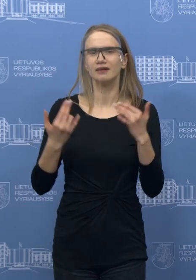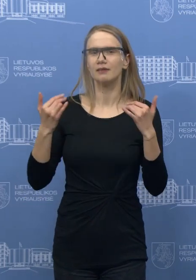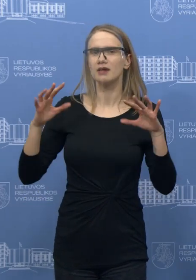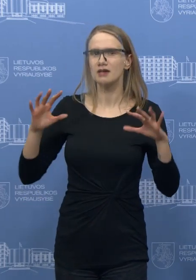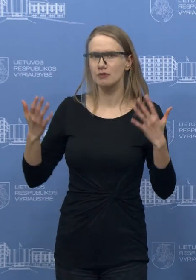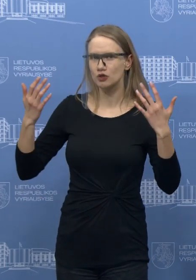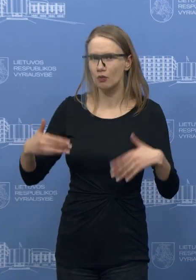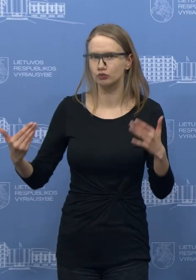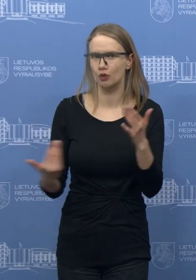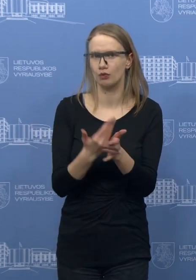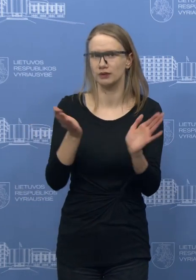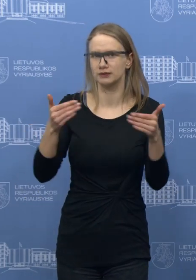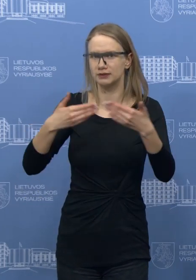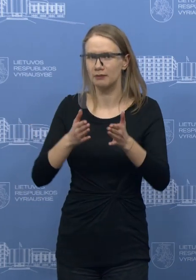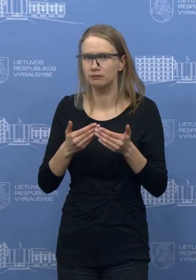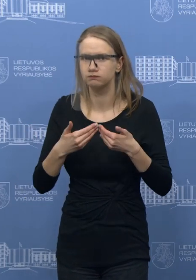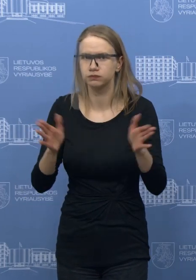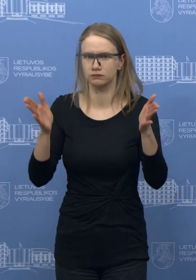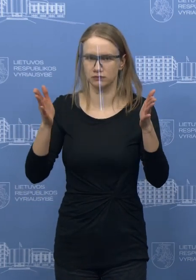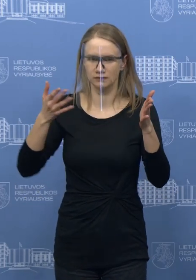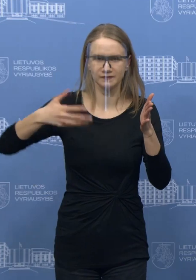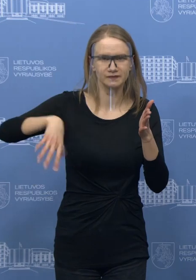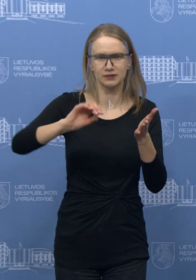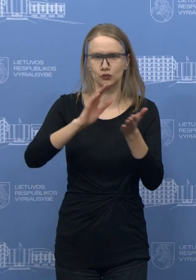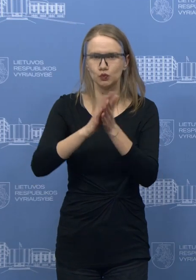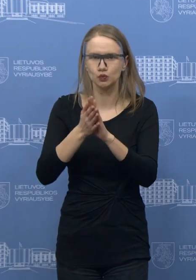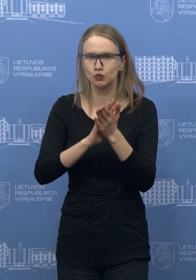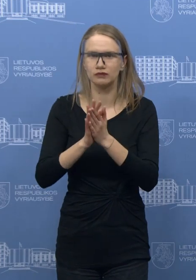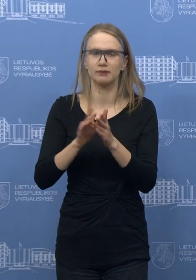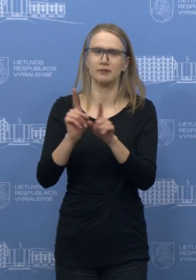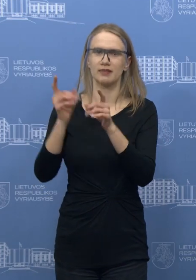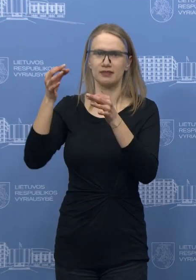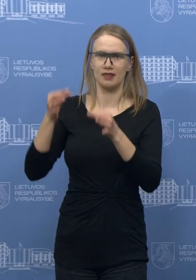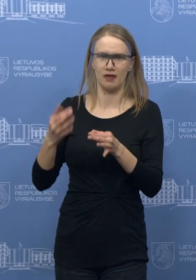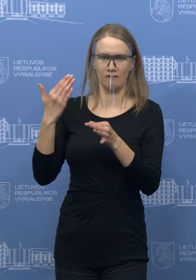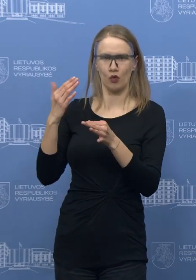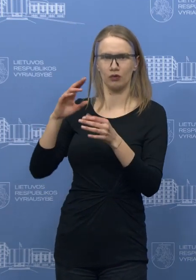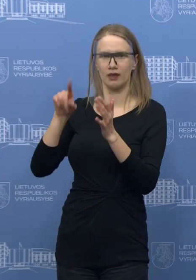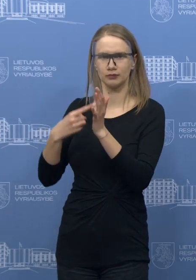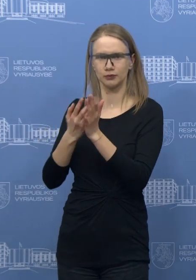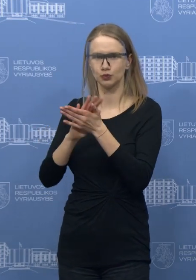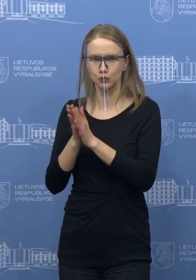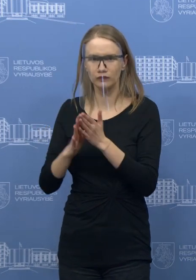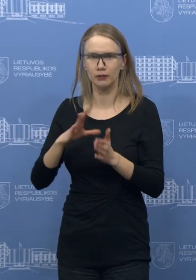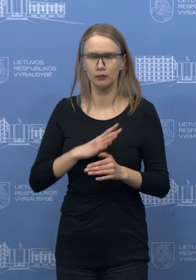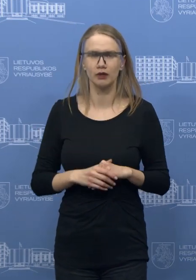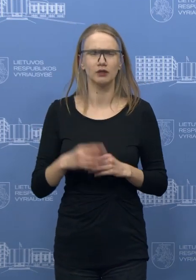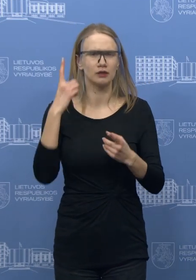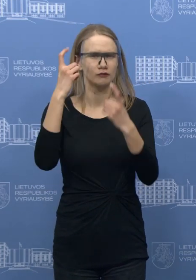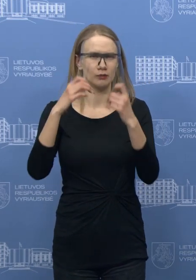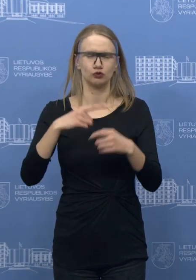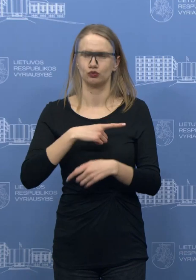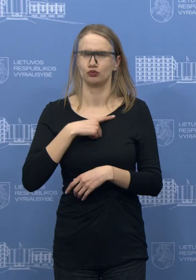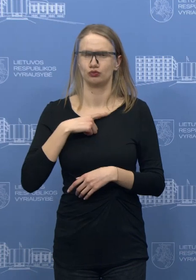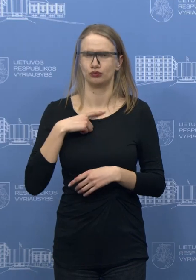naujai sistemai, kuriai mes paleidome, esmės, šiandien sutvarkim ir tos teisinius klausimus. Tai tų duomenų yra pakankamai